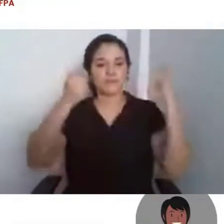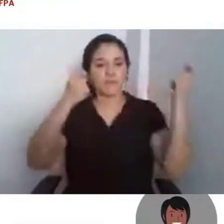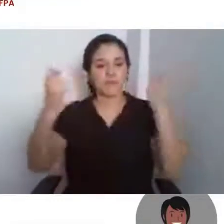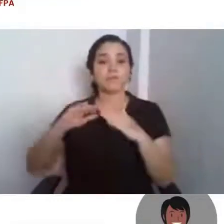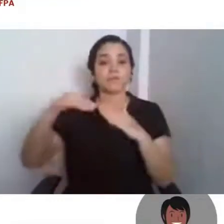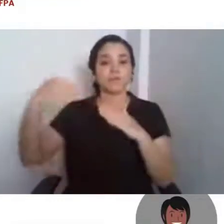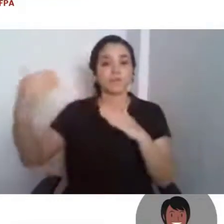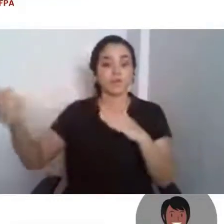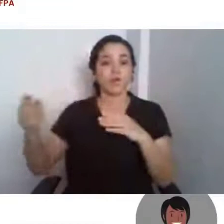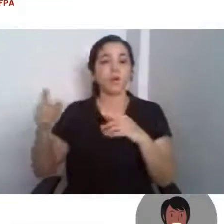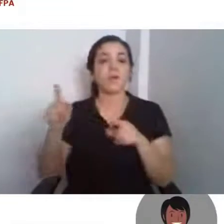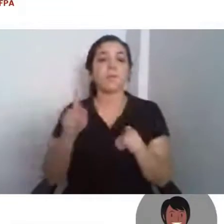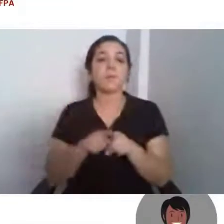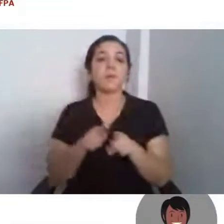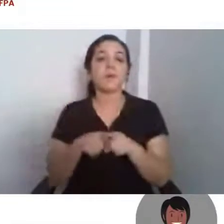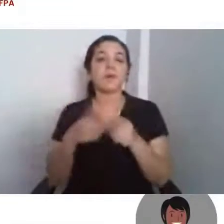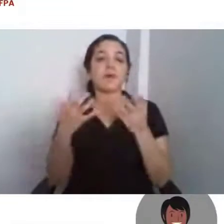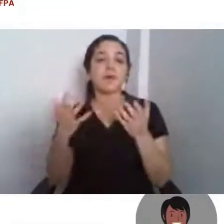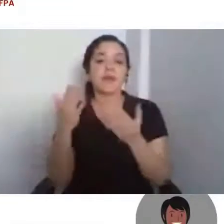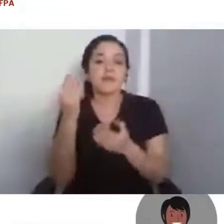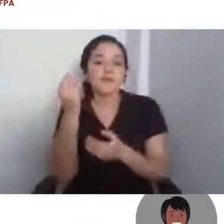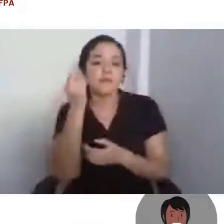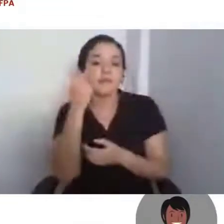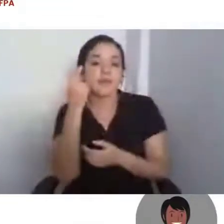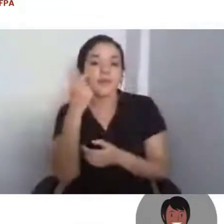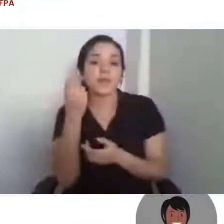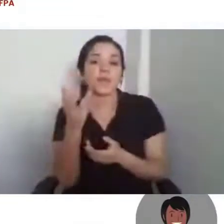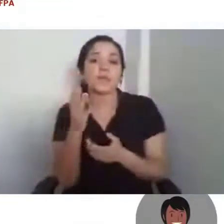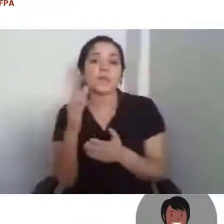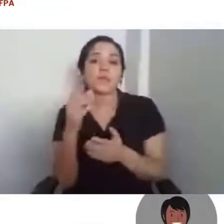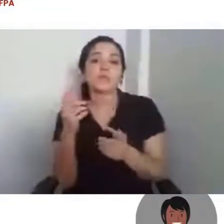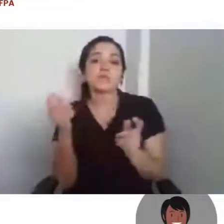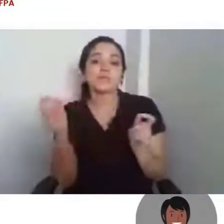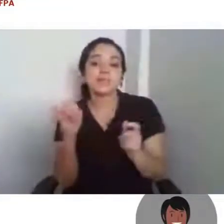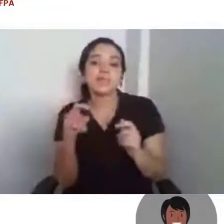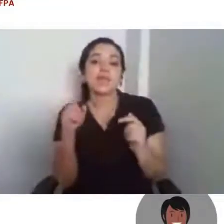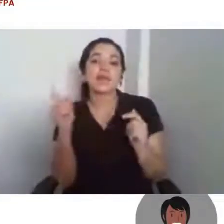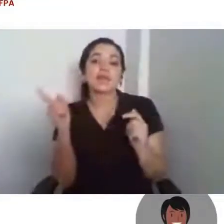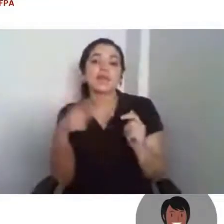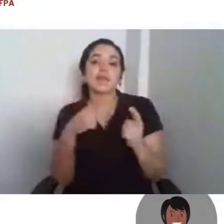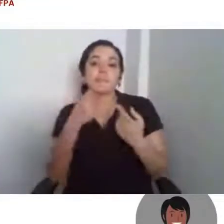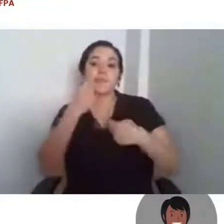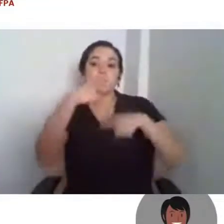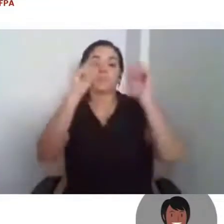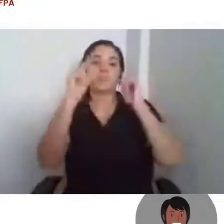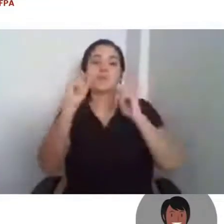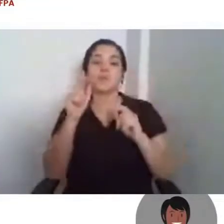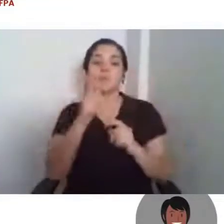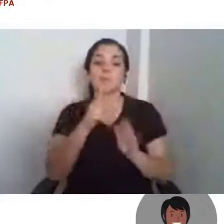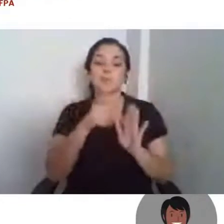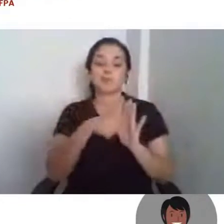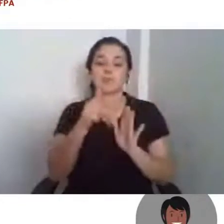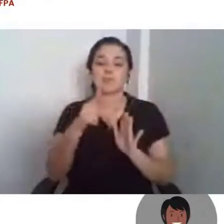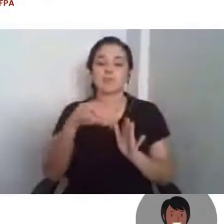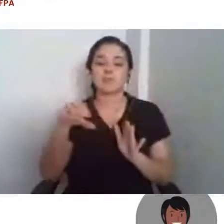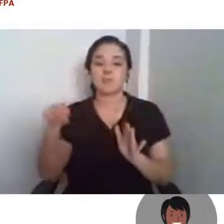efetividade do PCNA. Como a professora Shirley falou, o